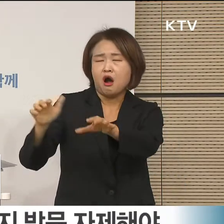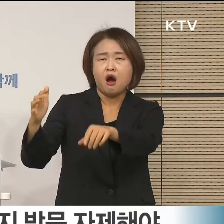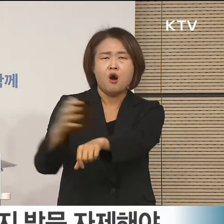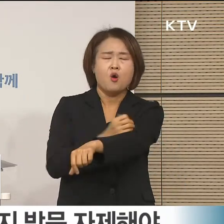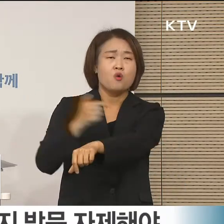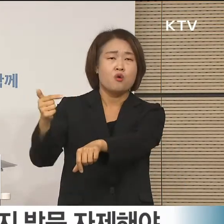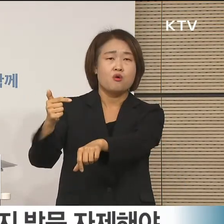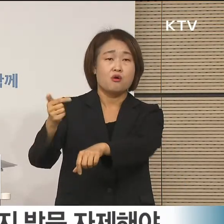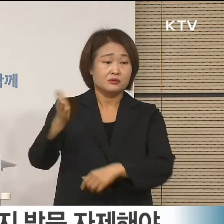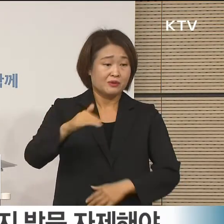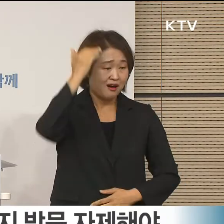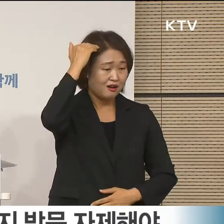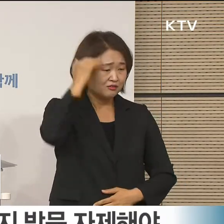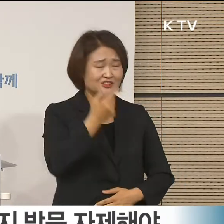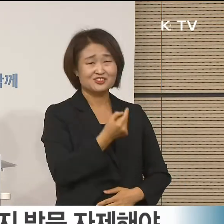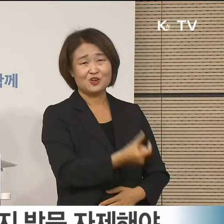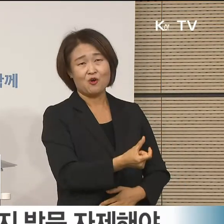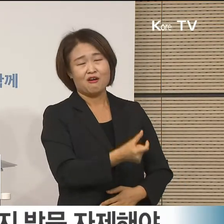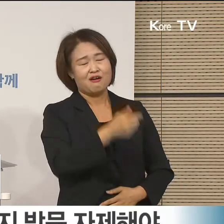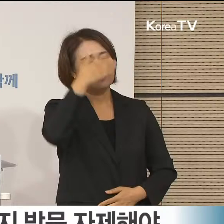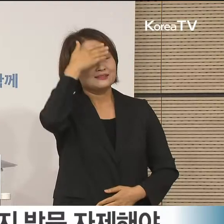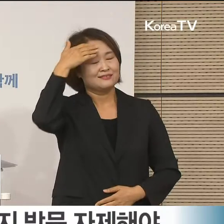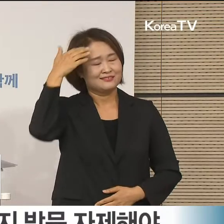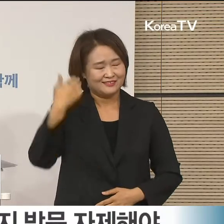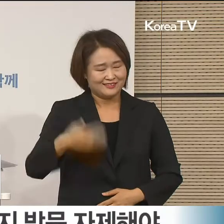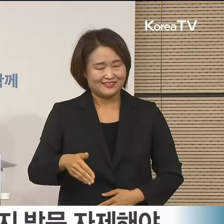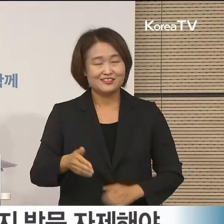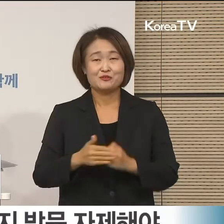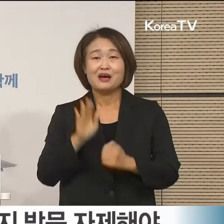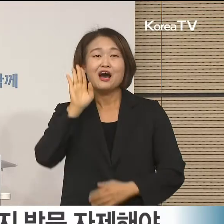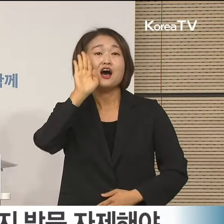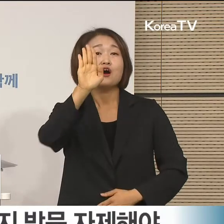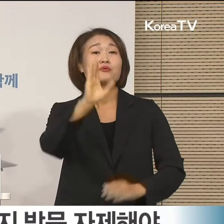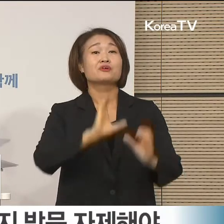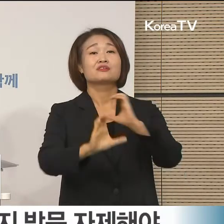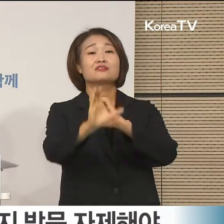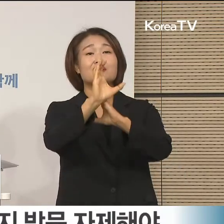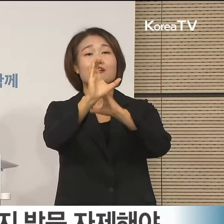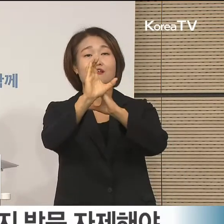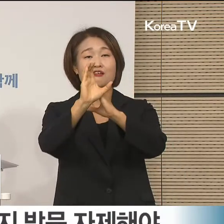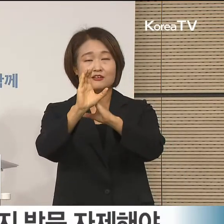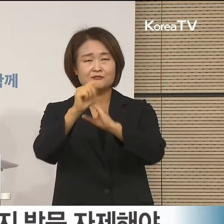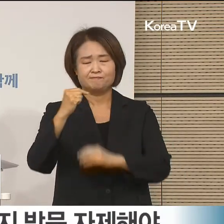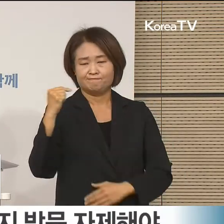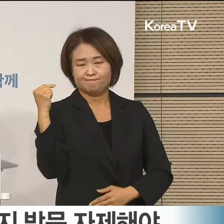앞으로도 지금과 같이 시설 내 방역을 철저히 관리하여 주시기를 부탁드립니다.